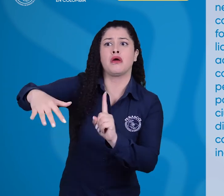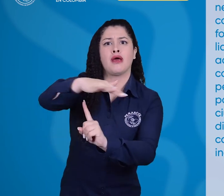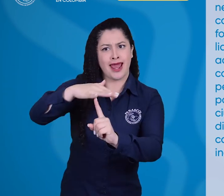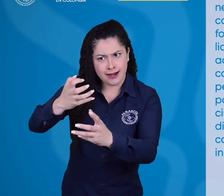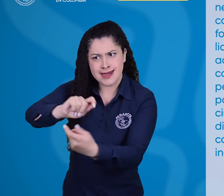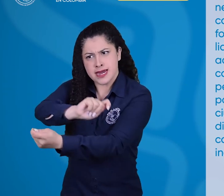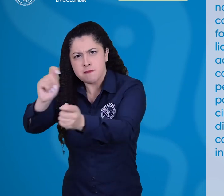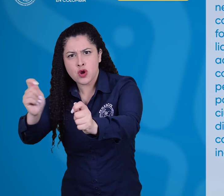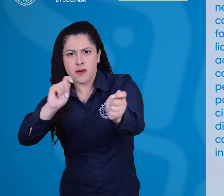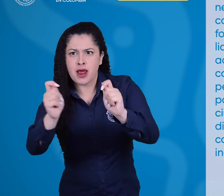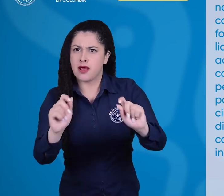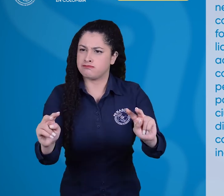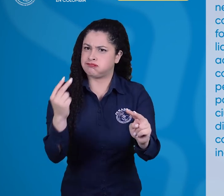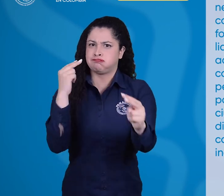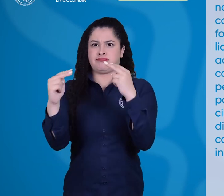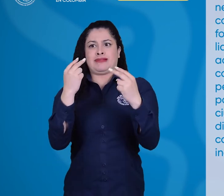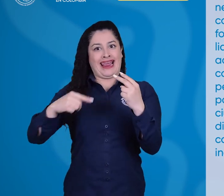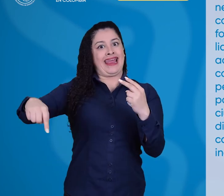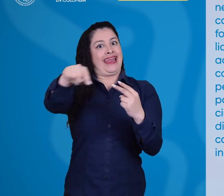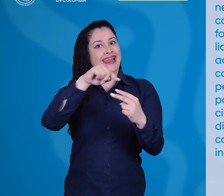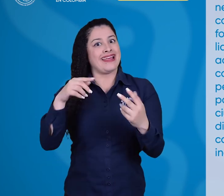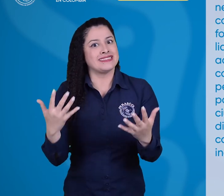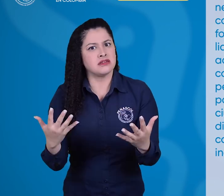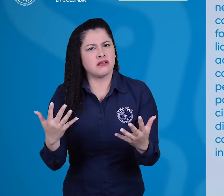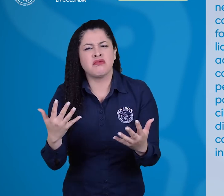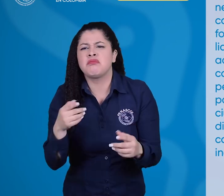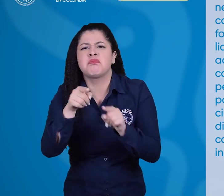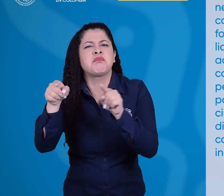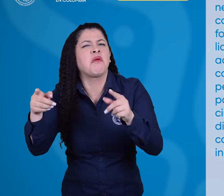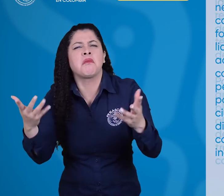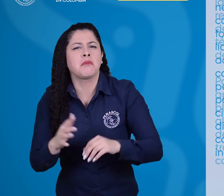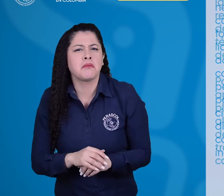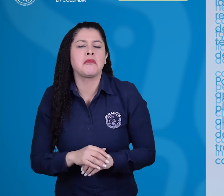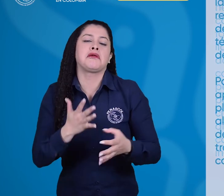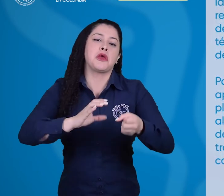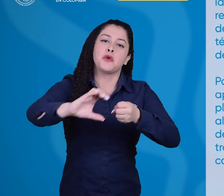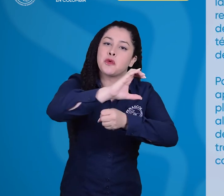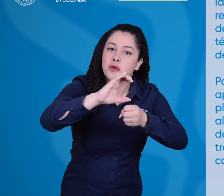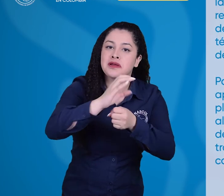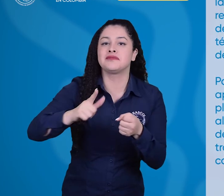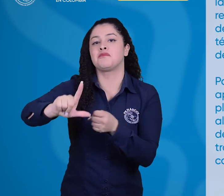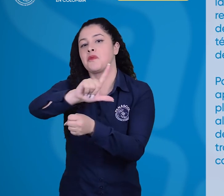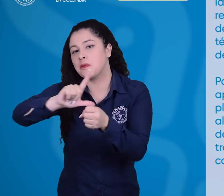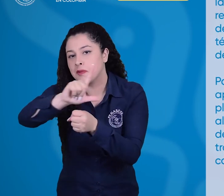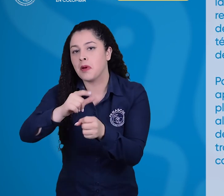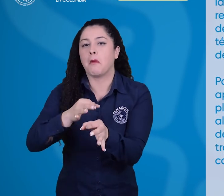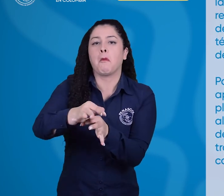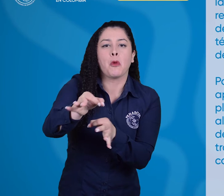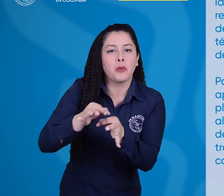comunidades incidiendo ante las entidades locales y regionales para la atención de sus demandas